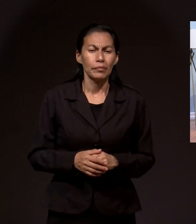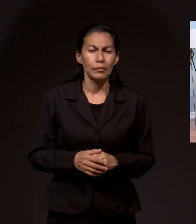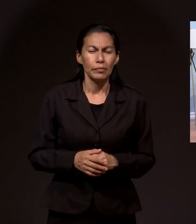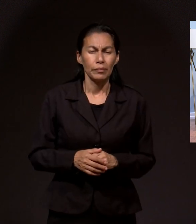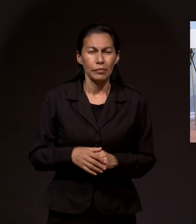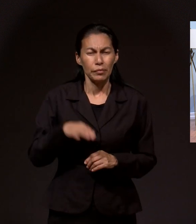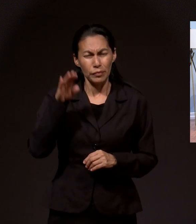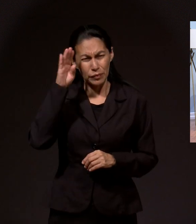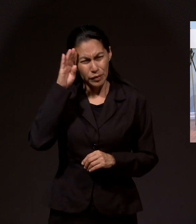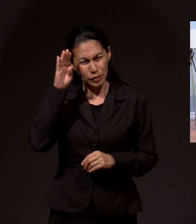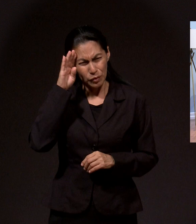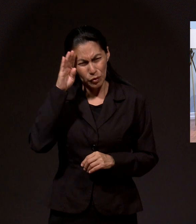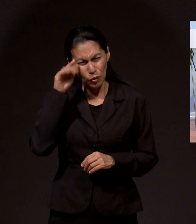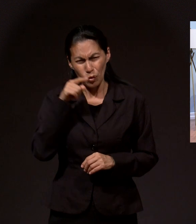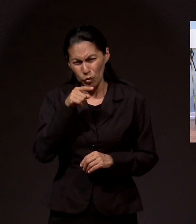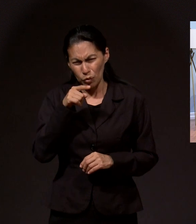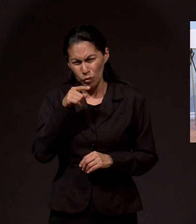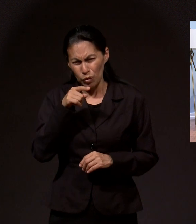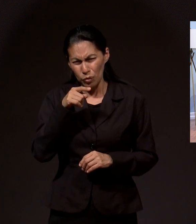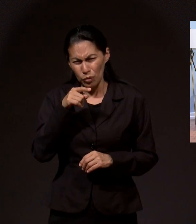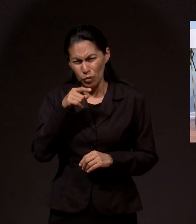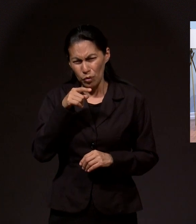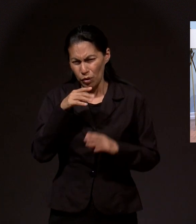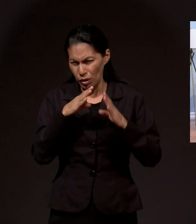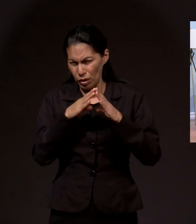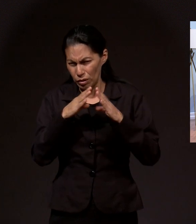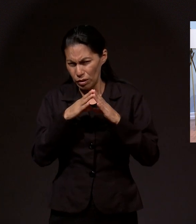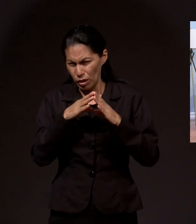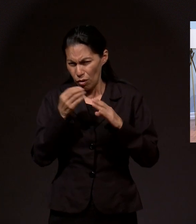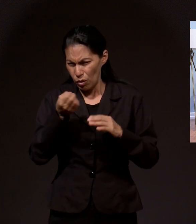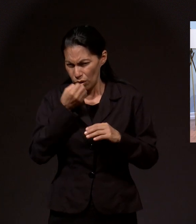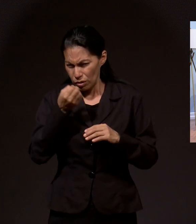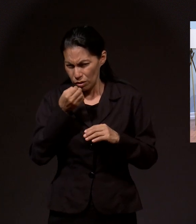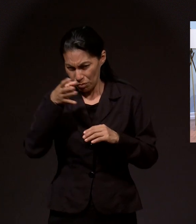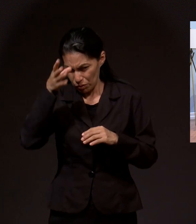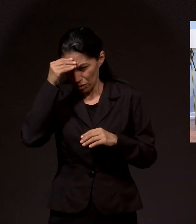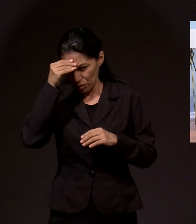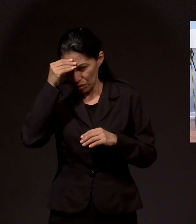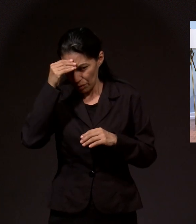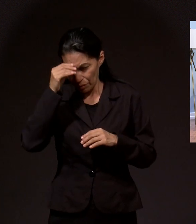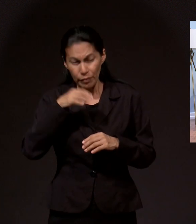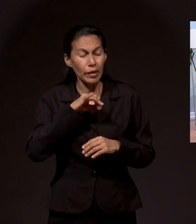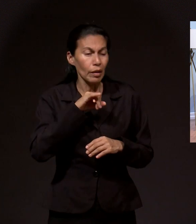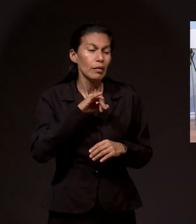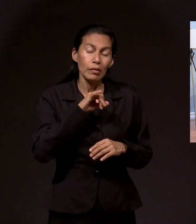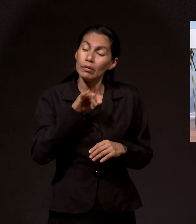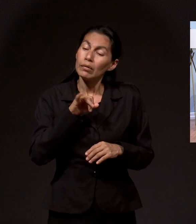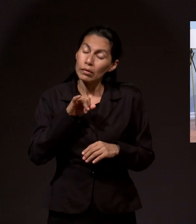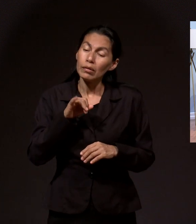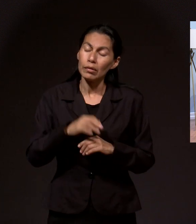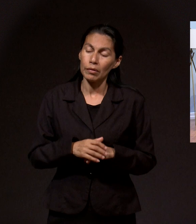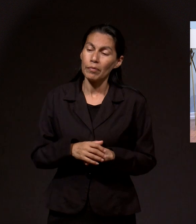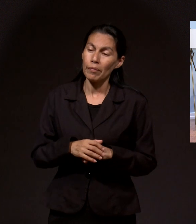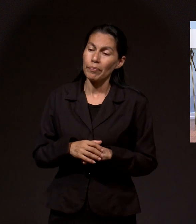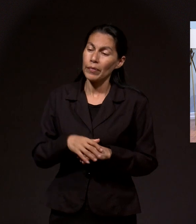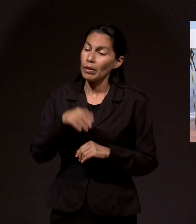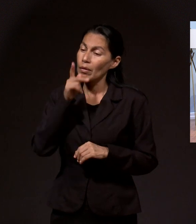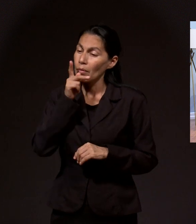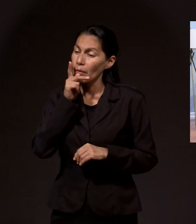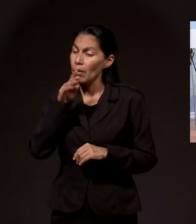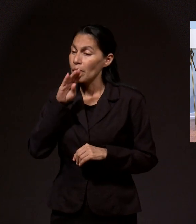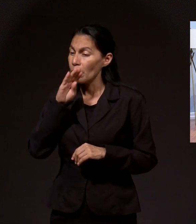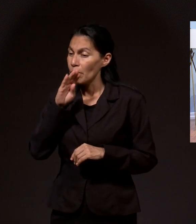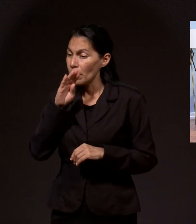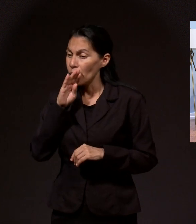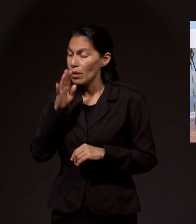supongo que también tú aprendiste en tu casa a orar. Sí, mis papás conocieron el Evangelio